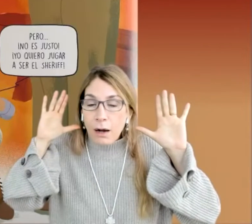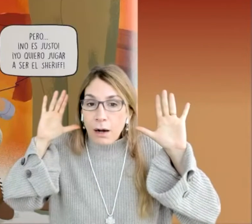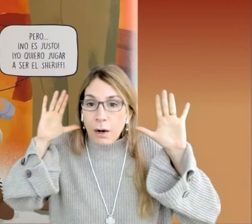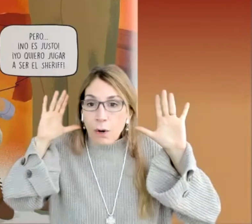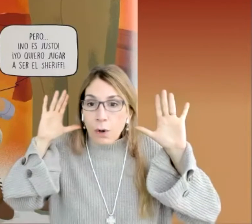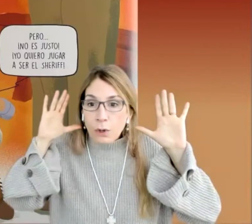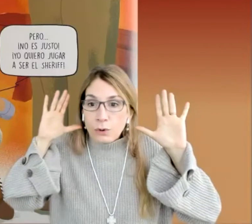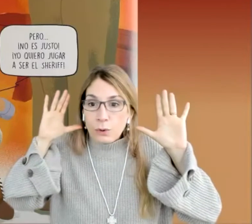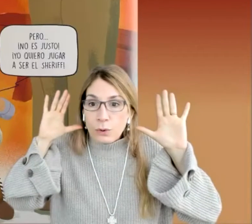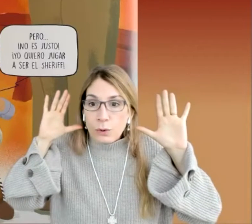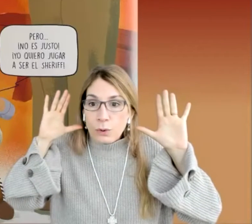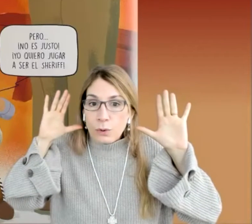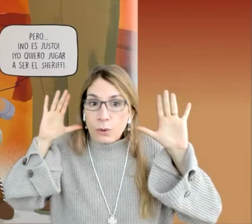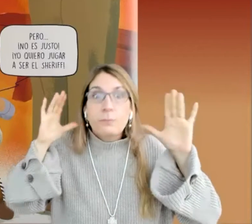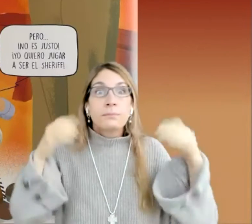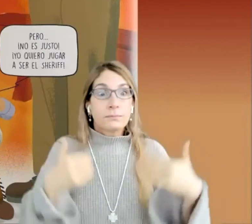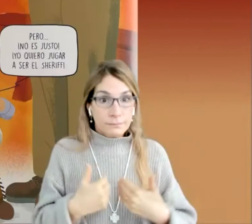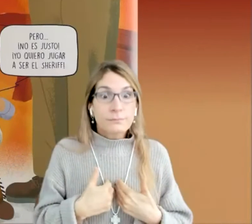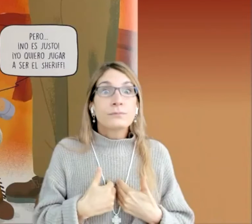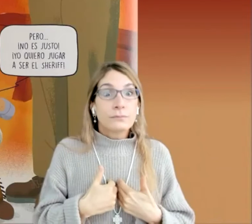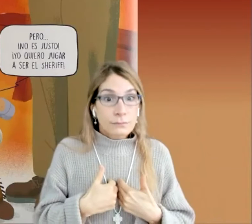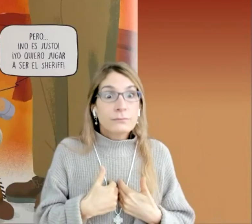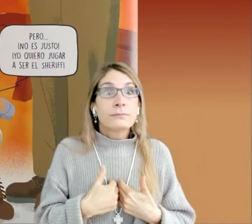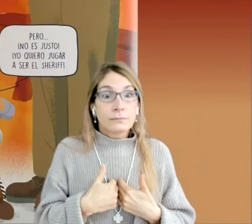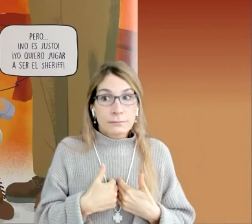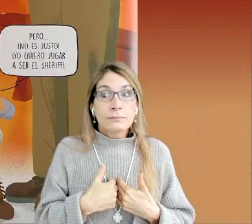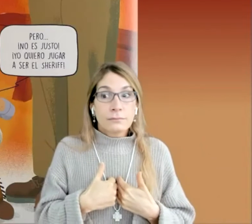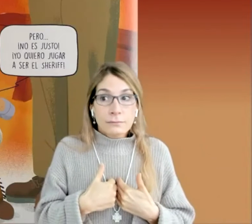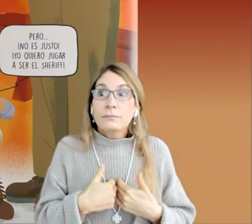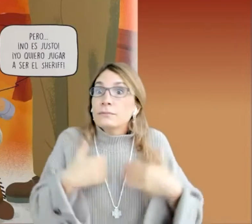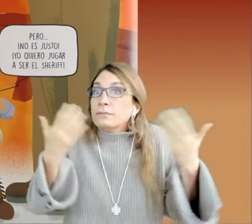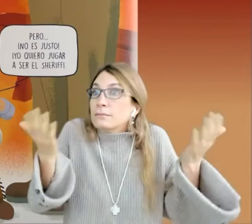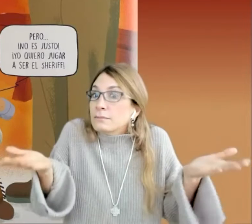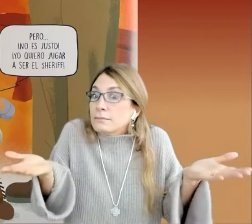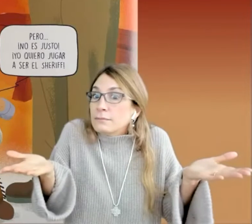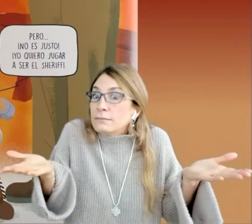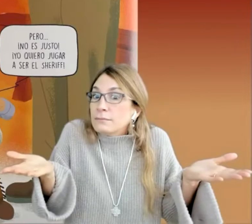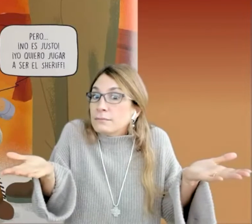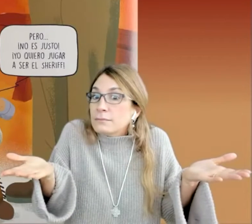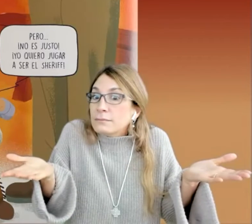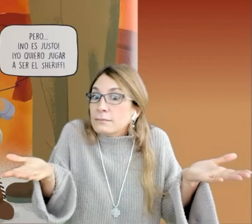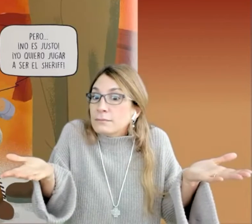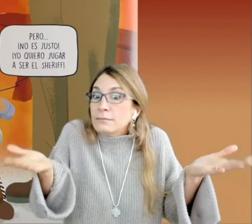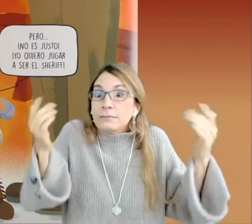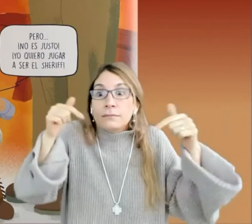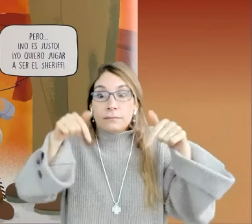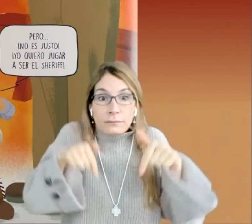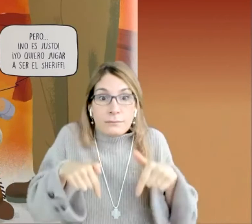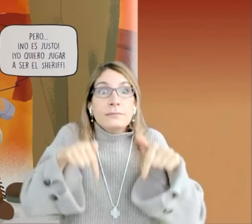¡Oto! ¡Yo sé cómo te sientes! ¡Tú esperabas encontrar a los niños y niñas